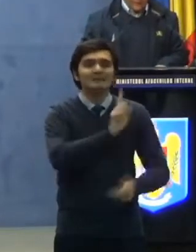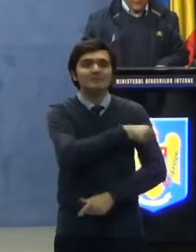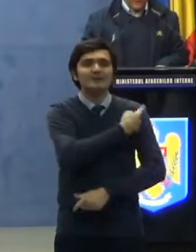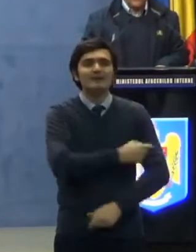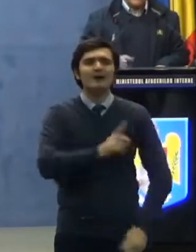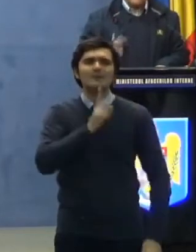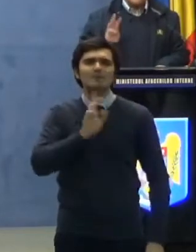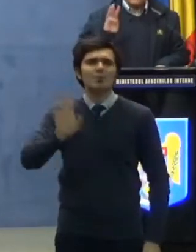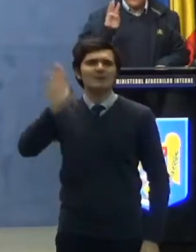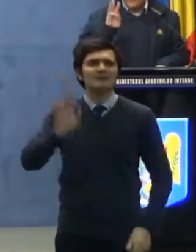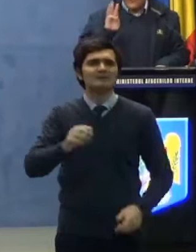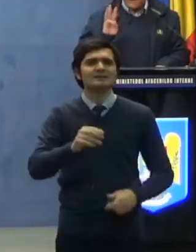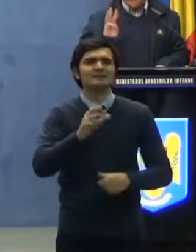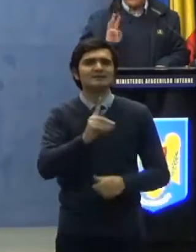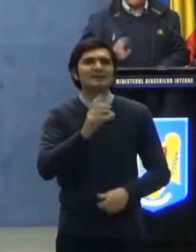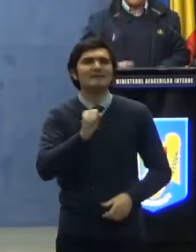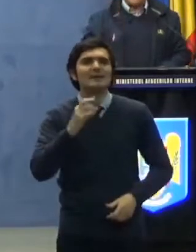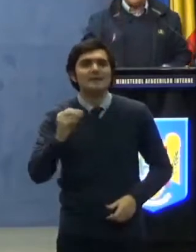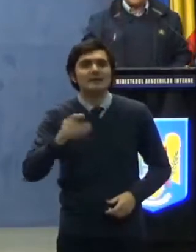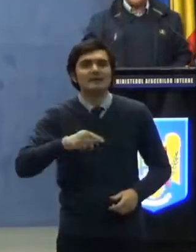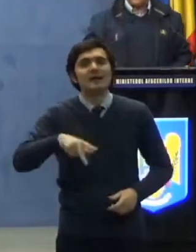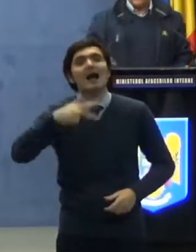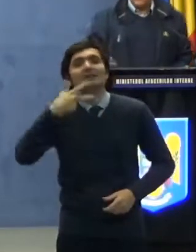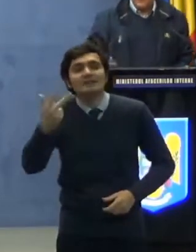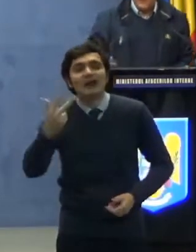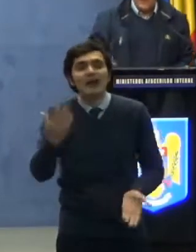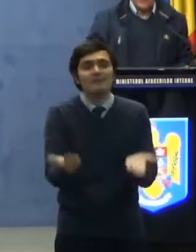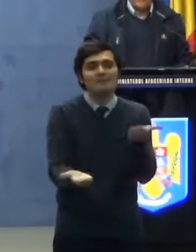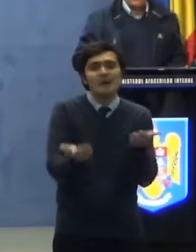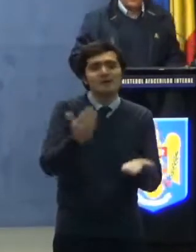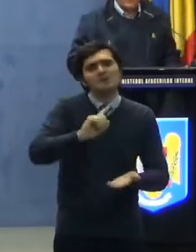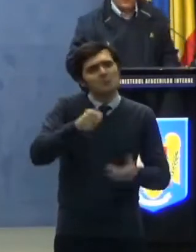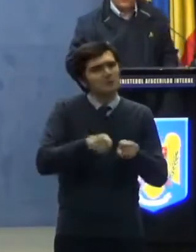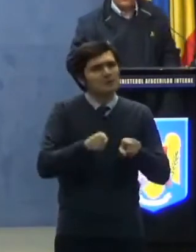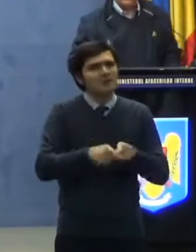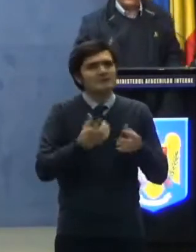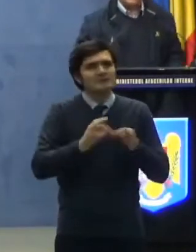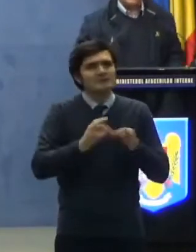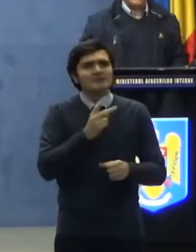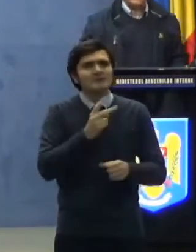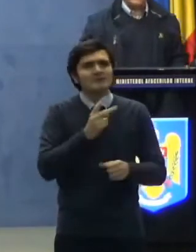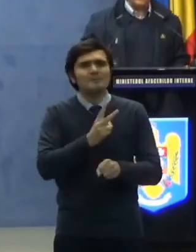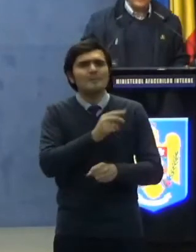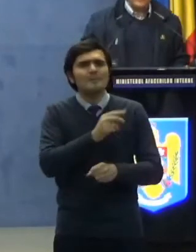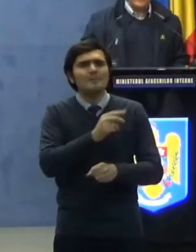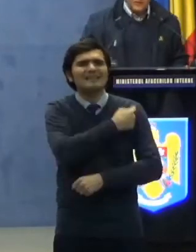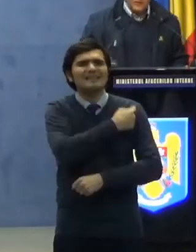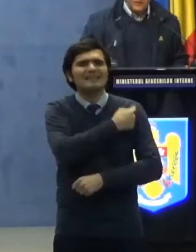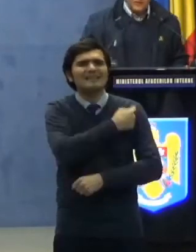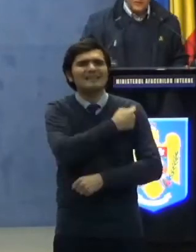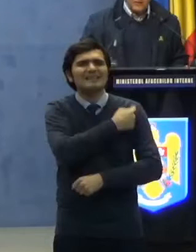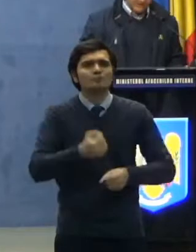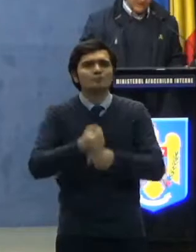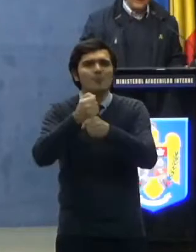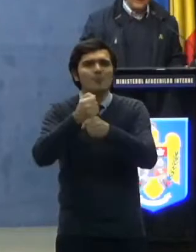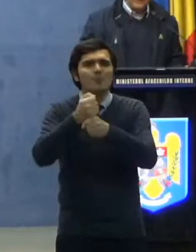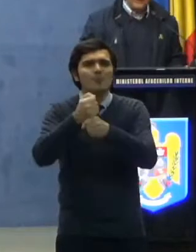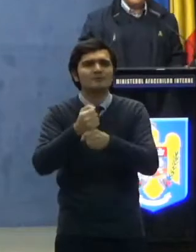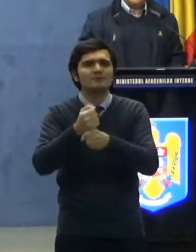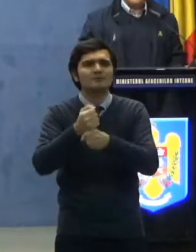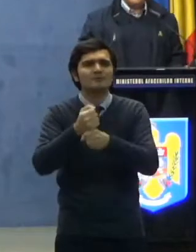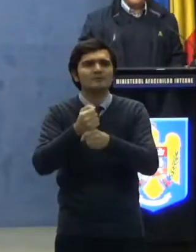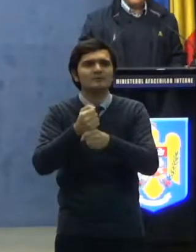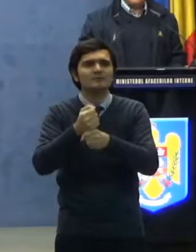publică, asta este a treia variantă, care pot să fie și spitalele de suport pentru COVID care sunt anunțate de Ministerul Sănătății.